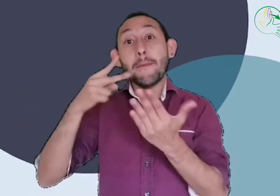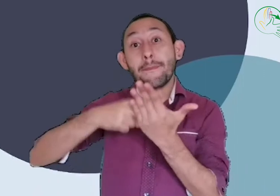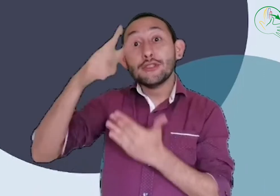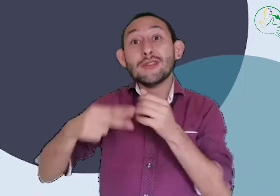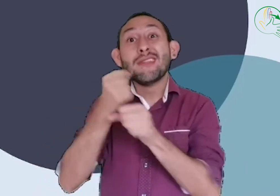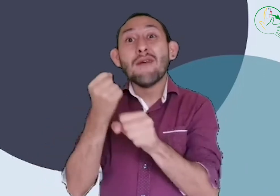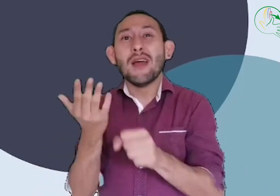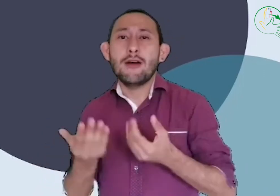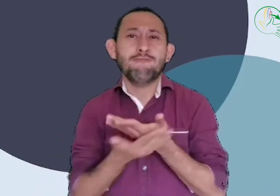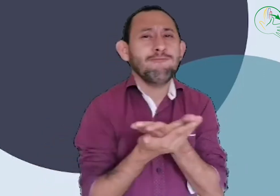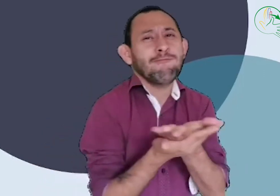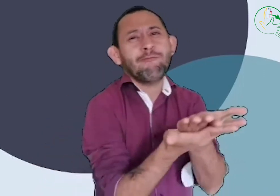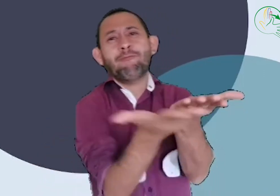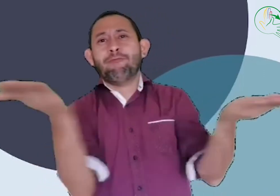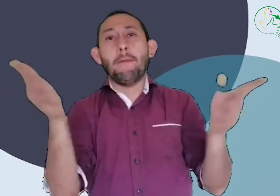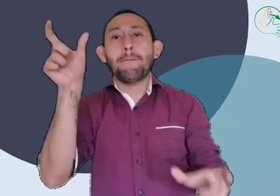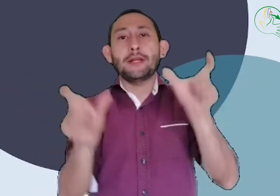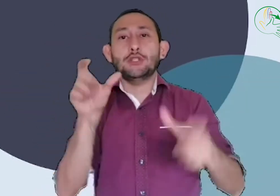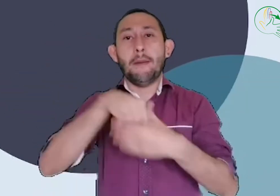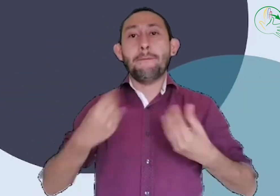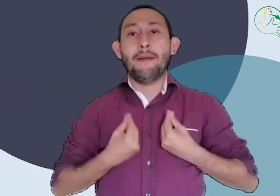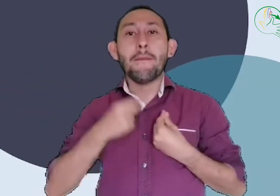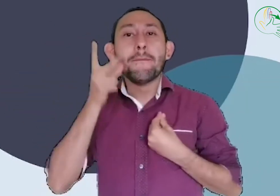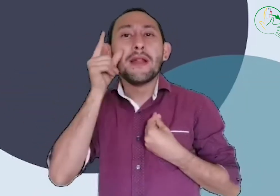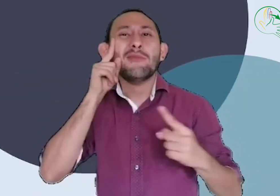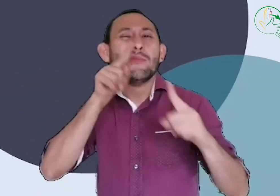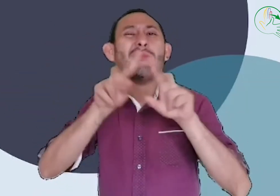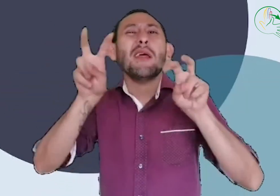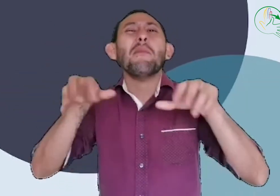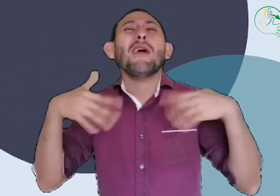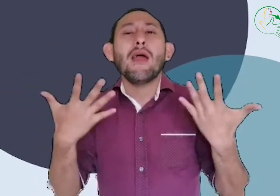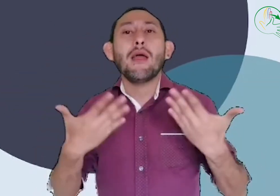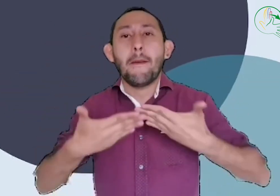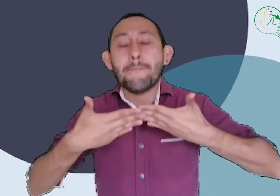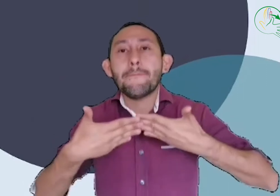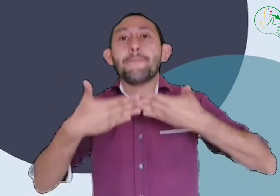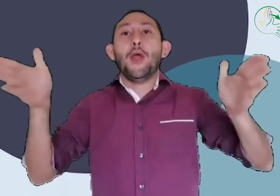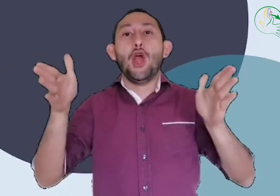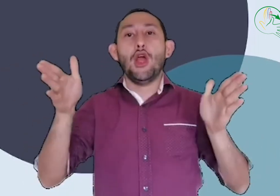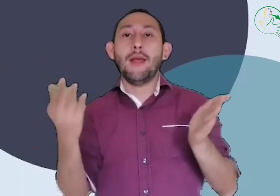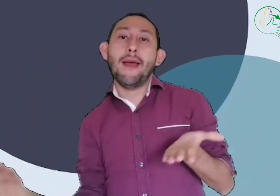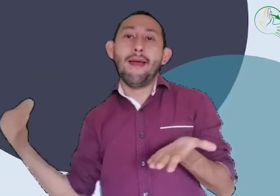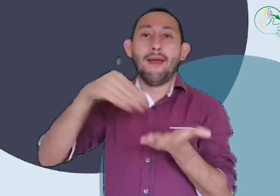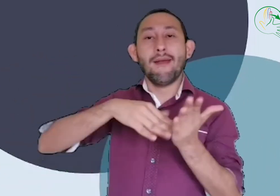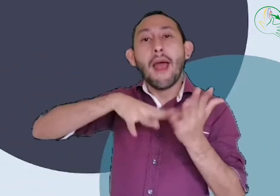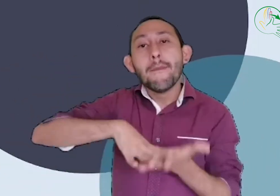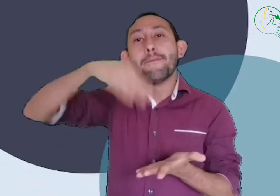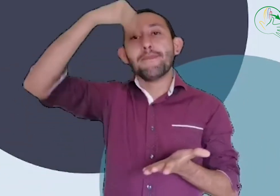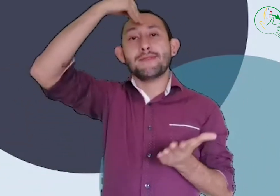este proyecto trabaja para las personas sordas que viven en Pereira, y está abierto para que ellos aprendan la lectura